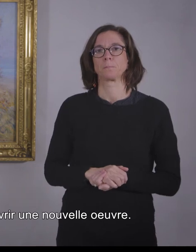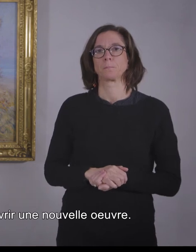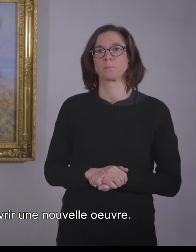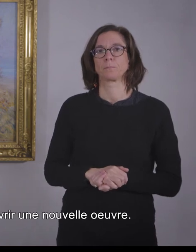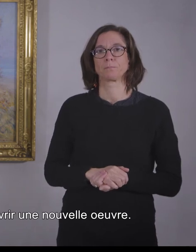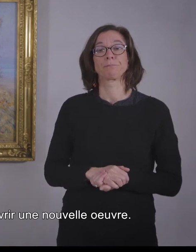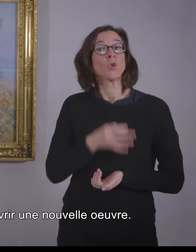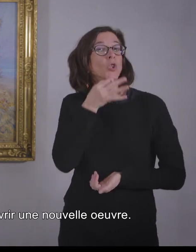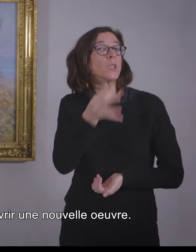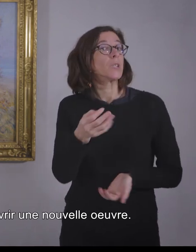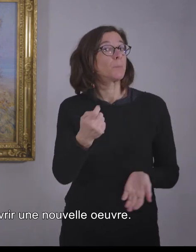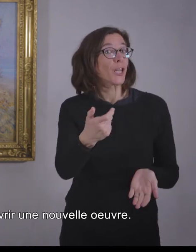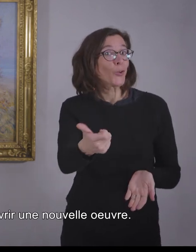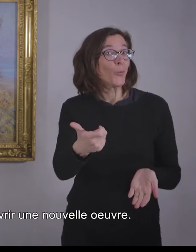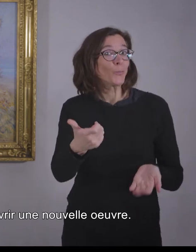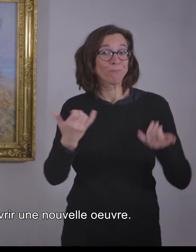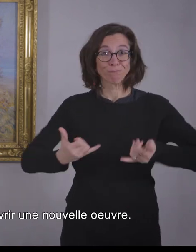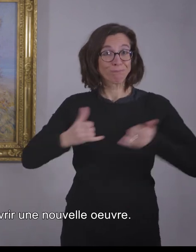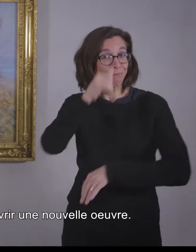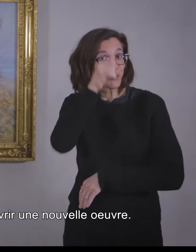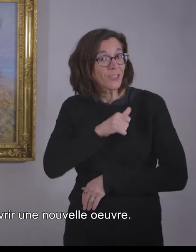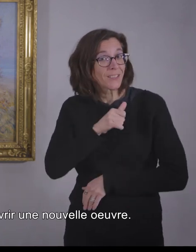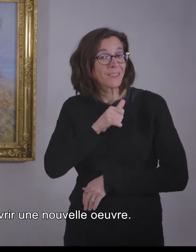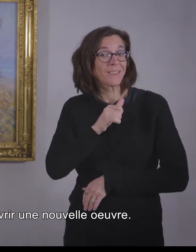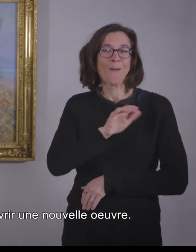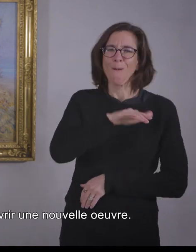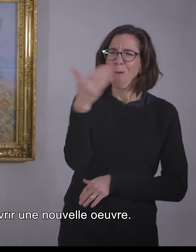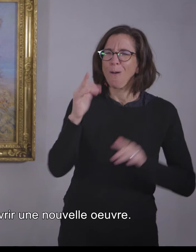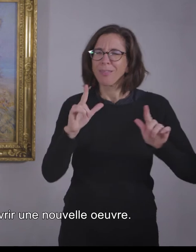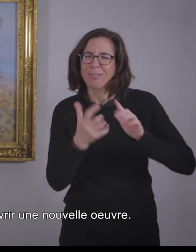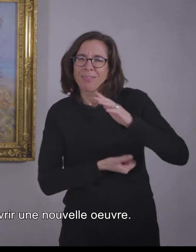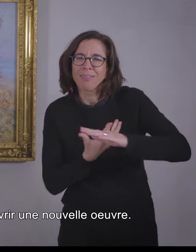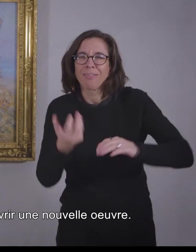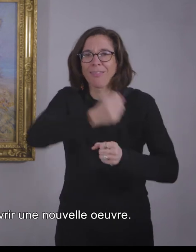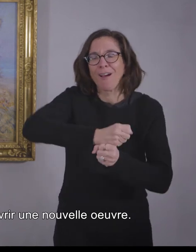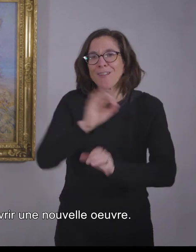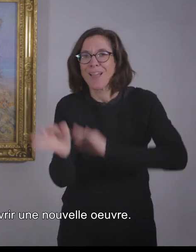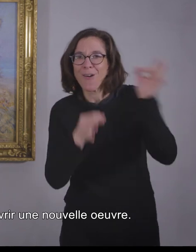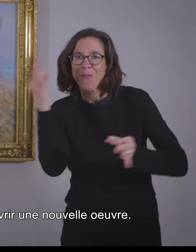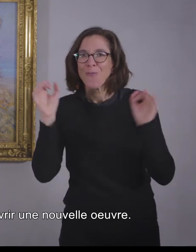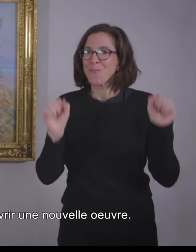Je vous dis à très bientôt au musée pour découvrir une nouvelle œuvre. ...